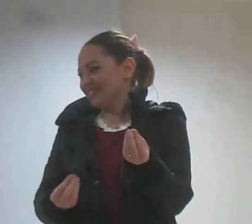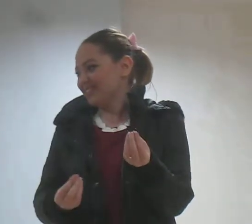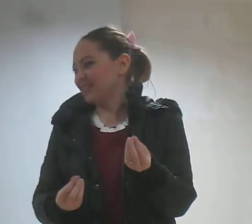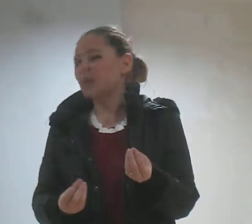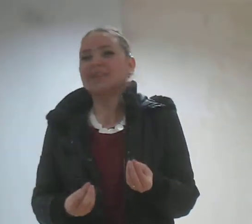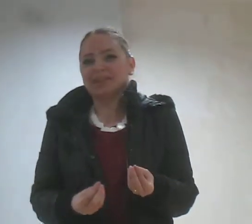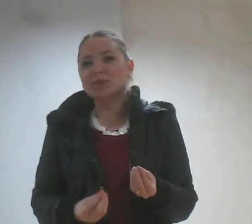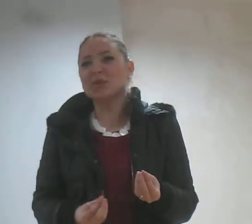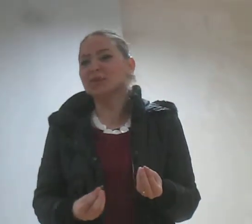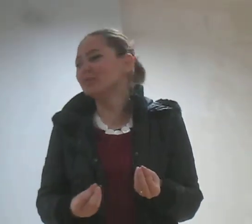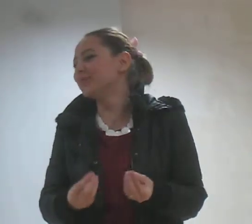Domadini soydu.